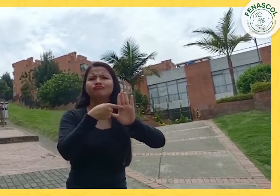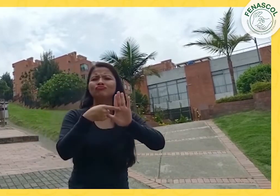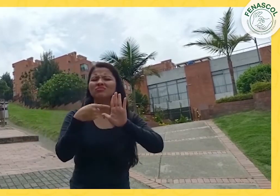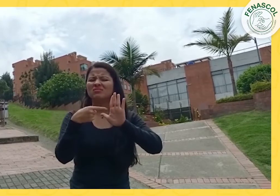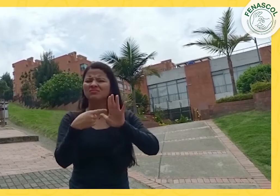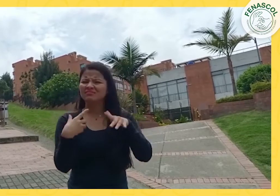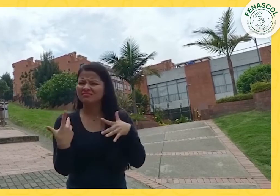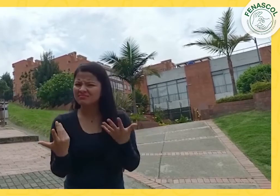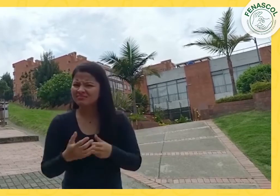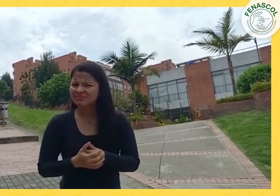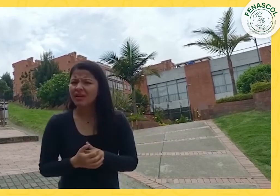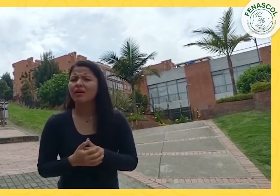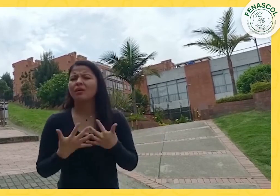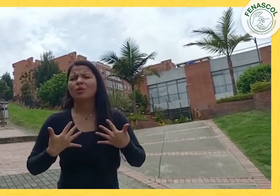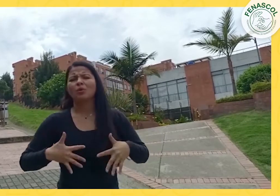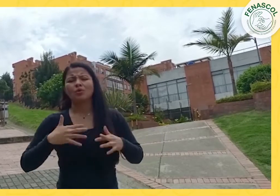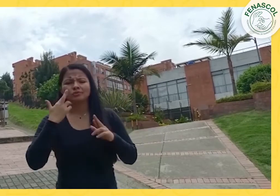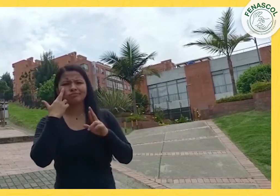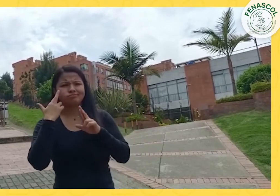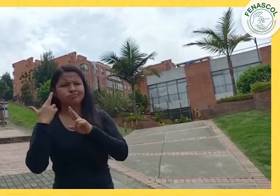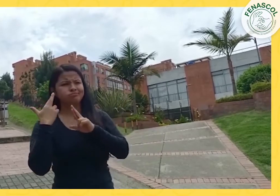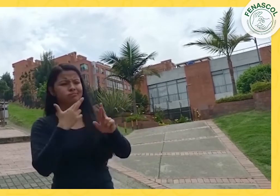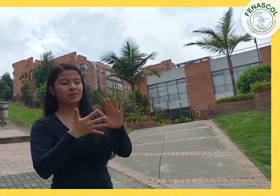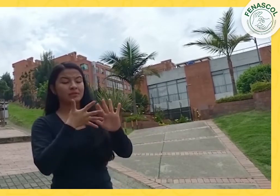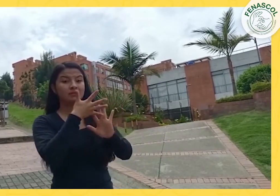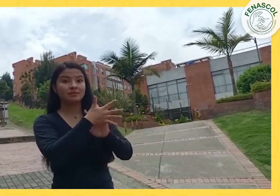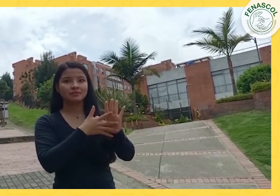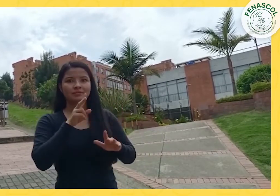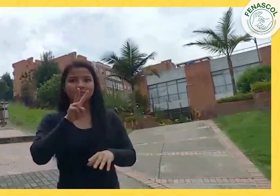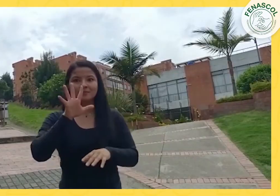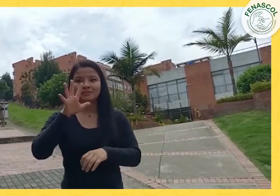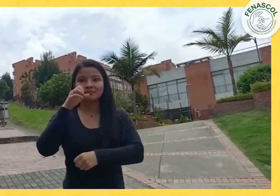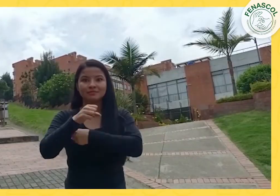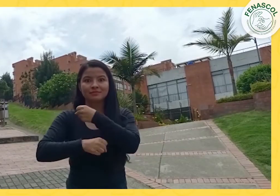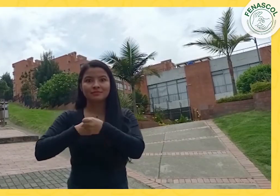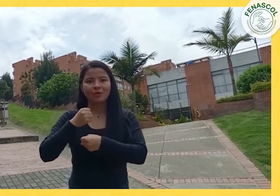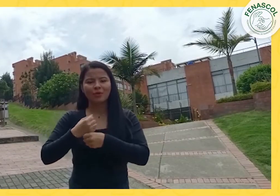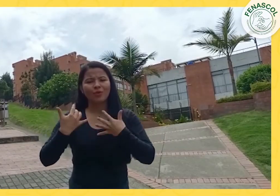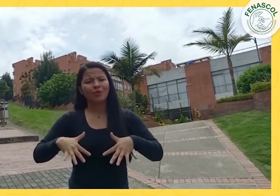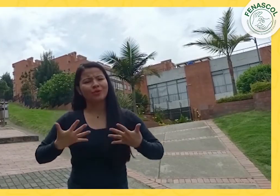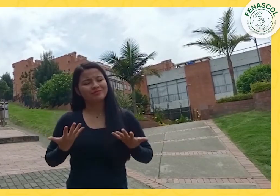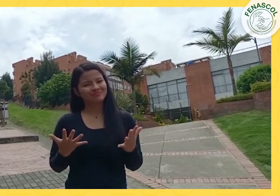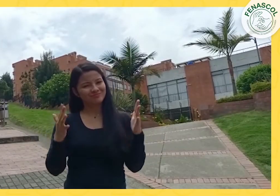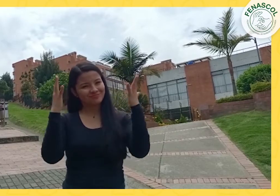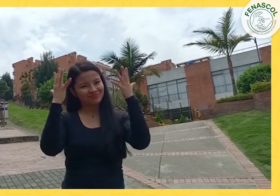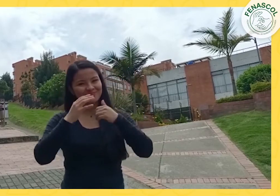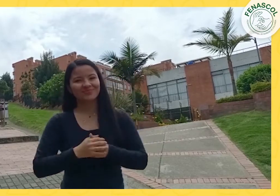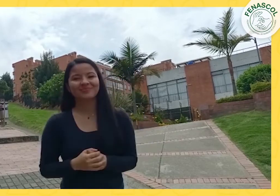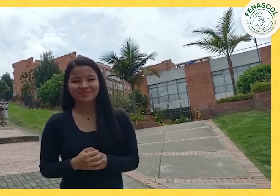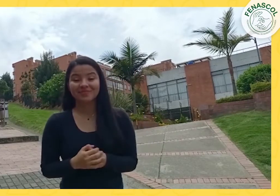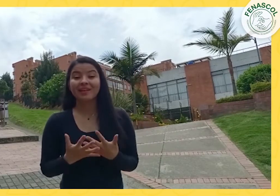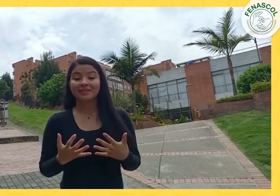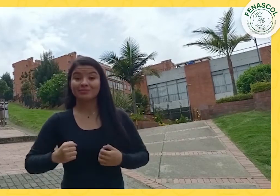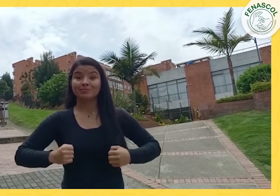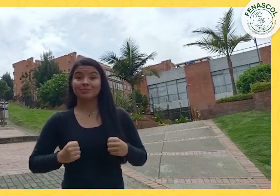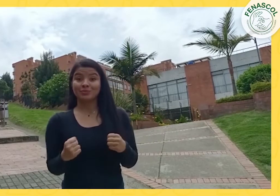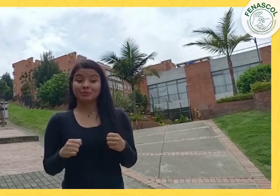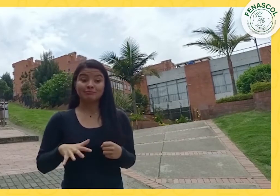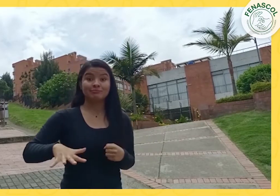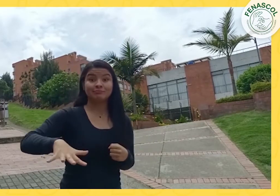y mostraremos estas actividades en el marco del reconocimiento de los 25 años de la lengua de señas. En la